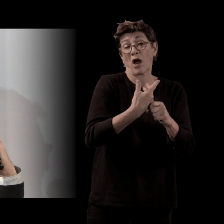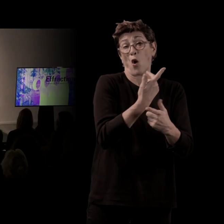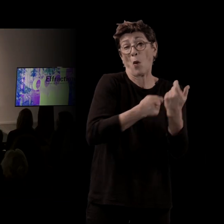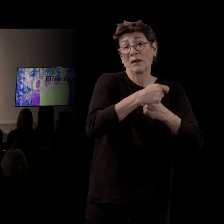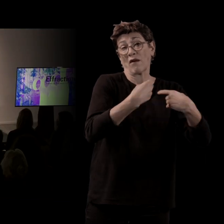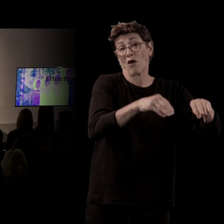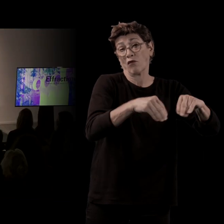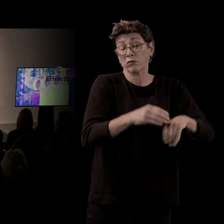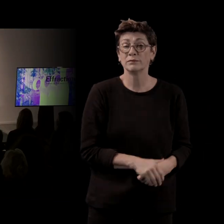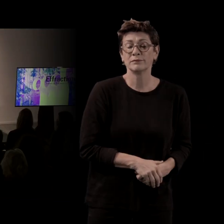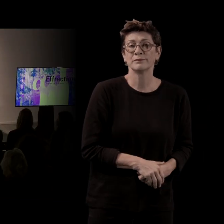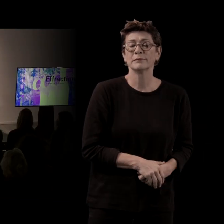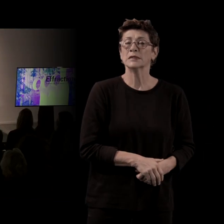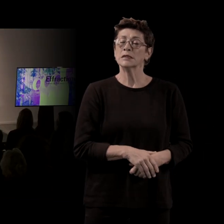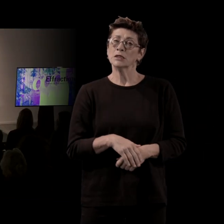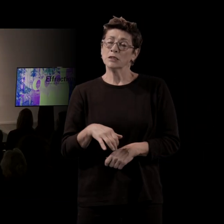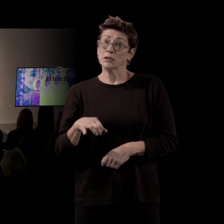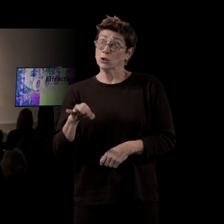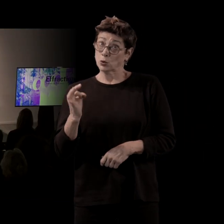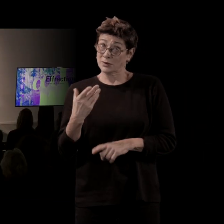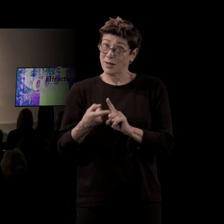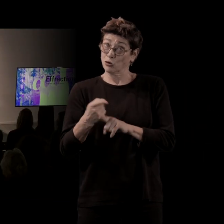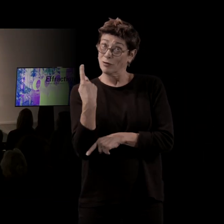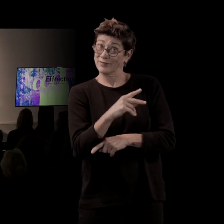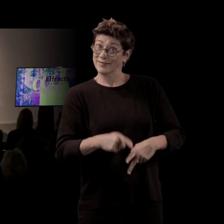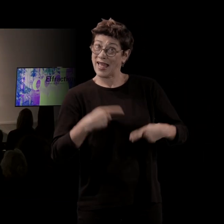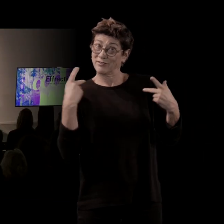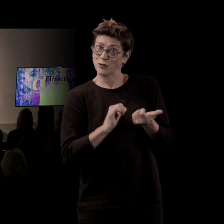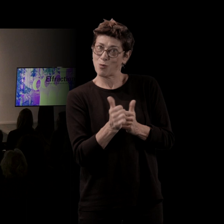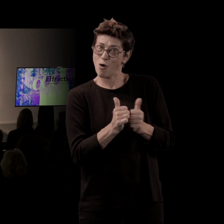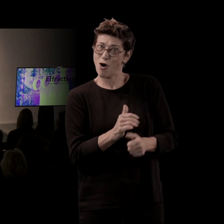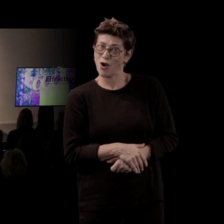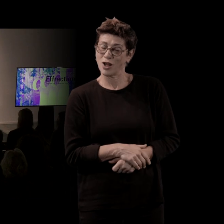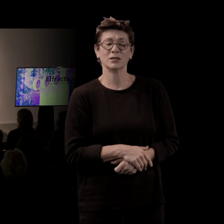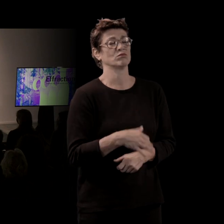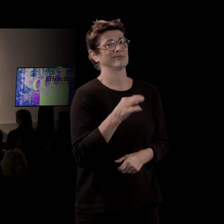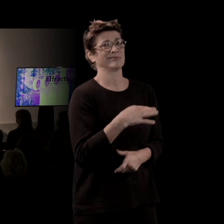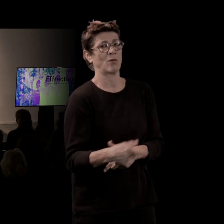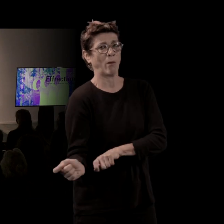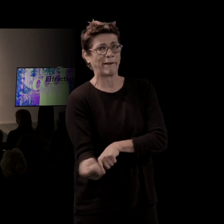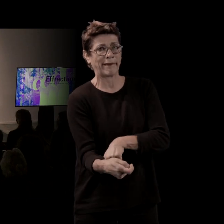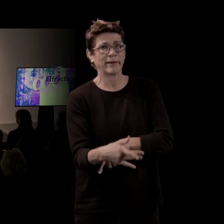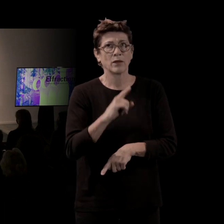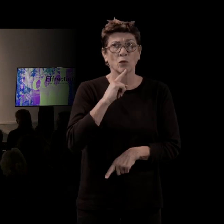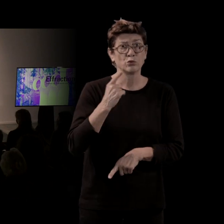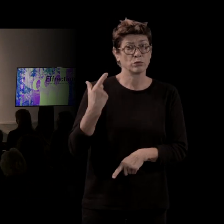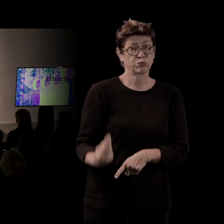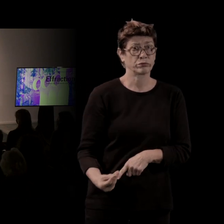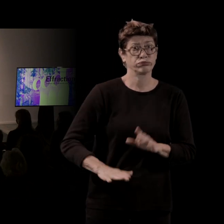Et il a aussi quelque chose d'important dans sa vie. Une activité sportive. Oui. Il fait du hockey depuis son enfance. Et c'est